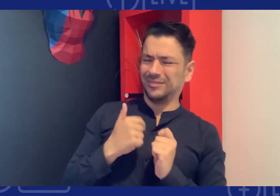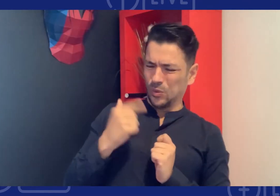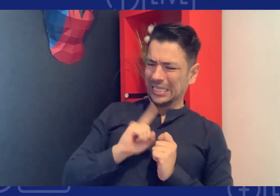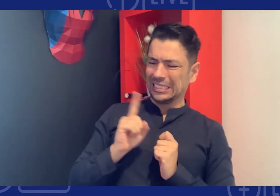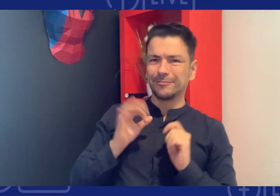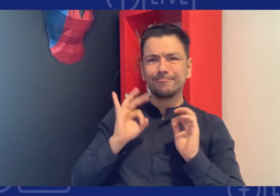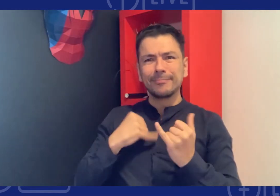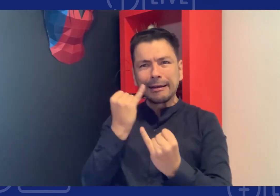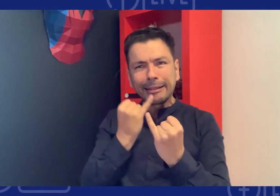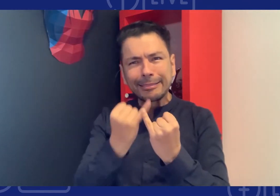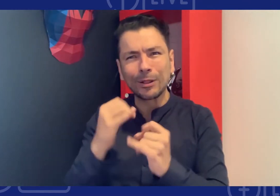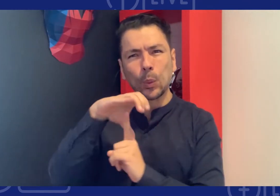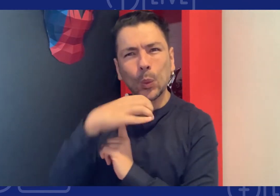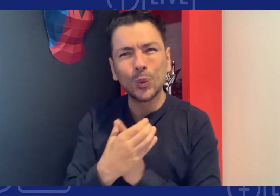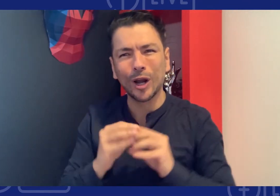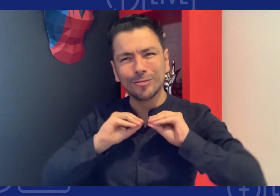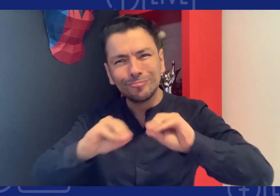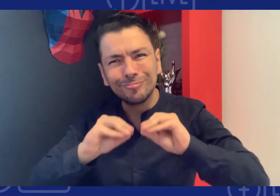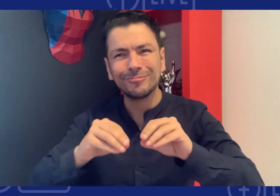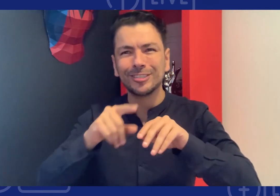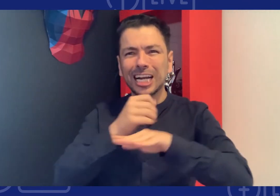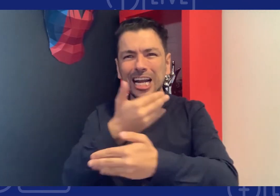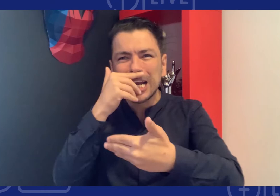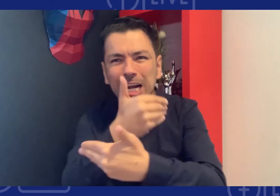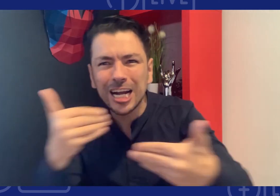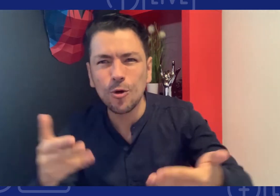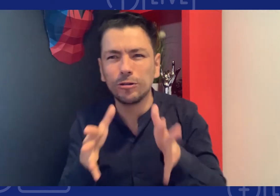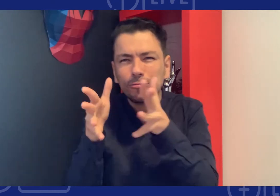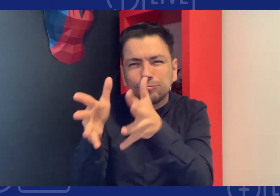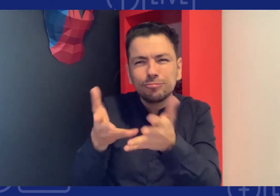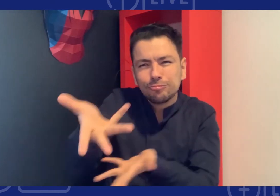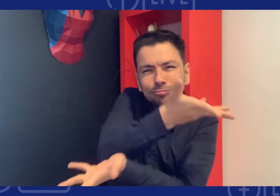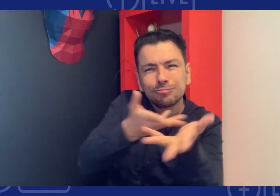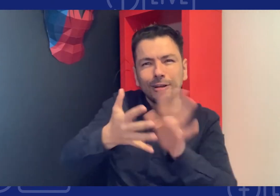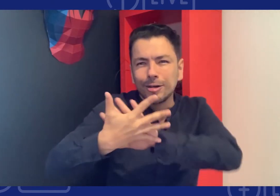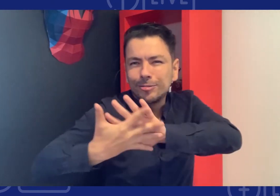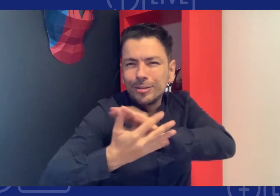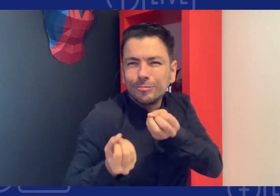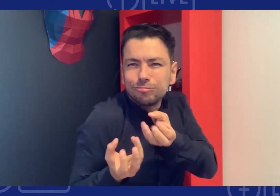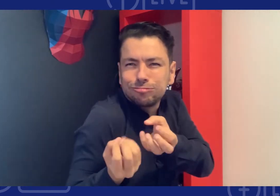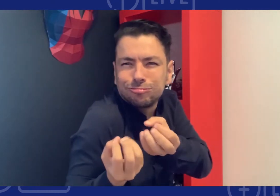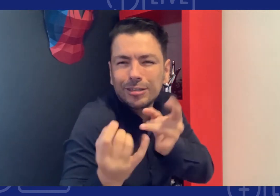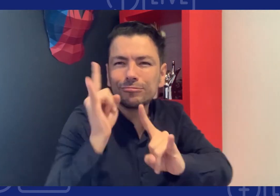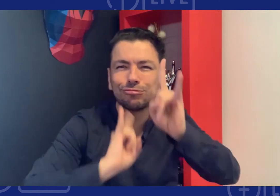maestros pero no es el modelo lingüístico enseña idioma enseña cultura enseña identidad